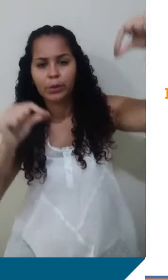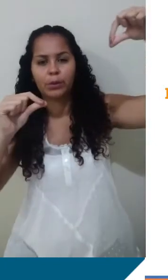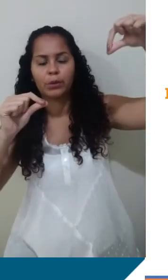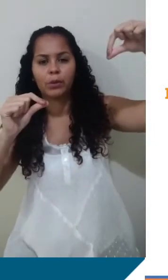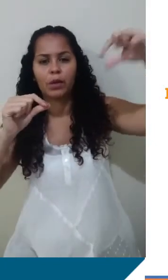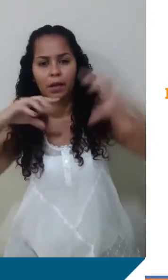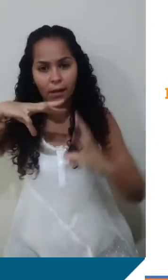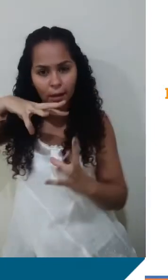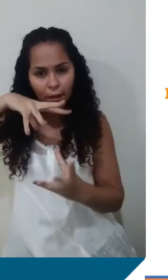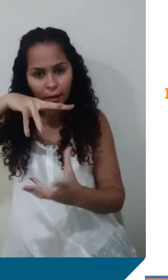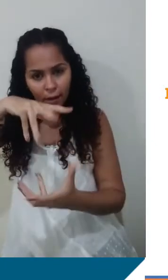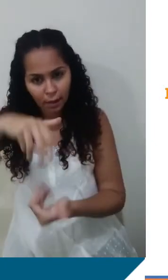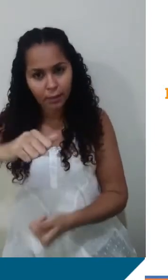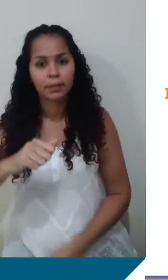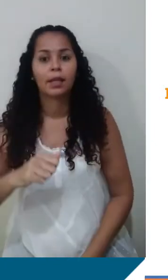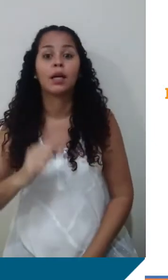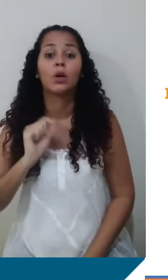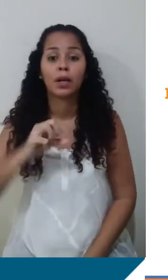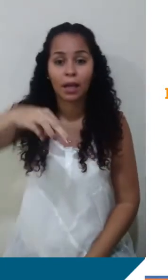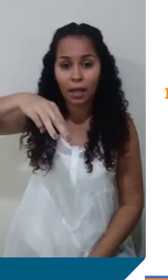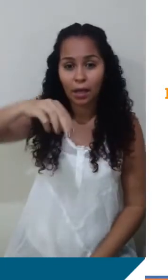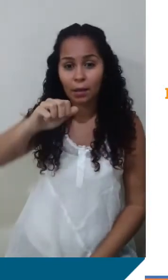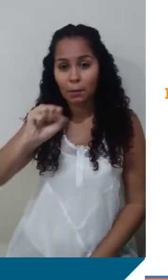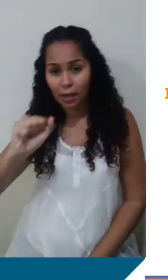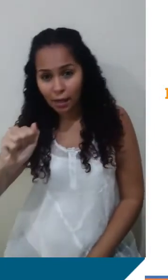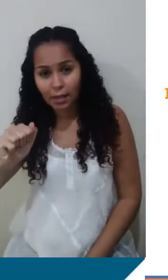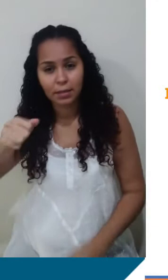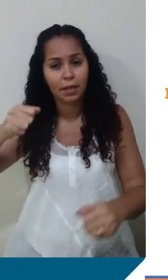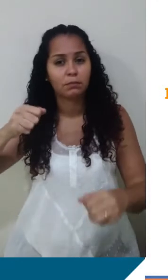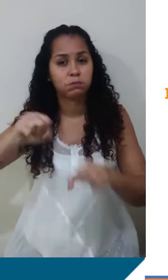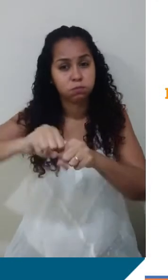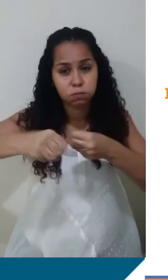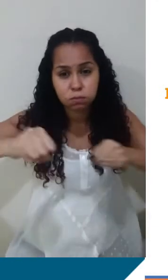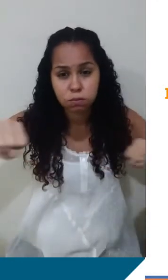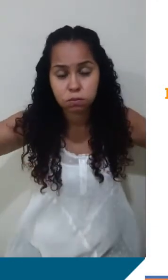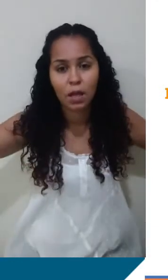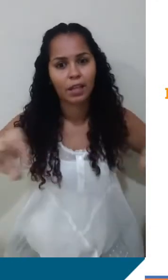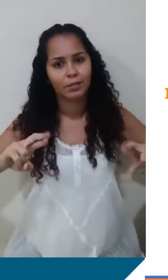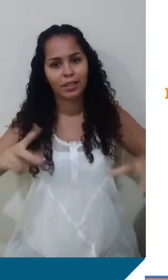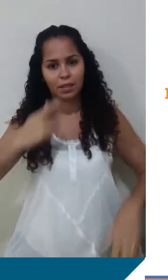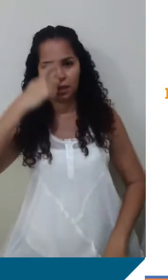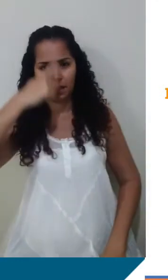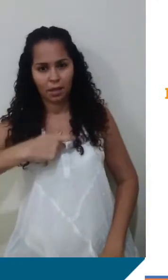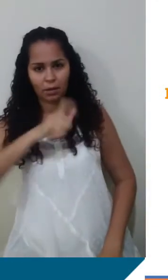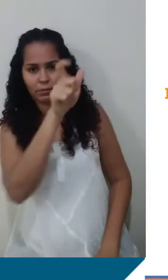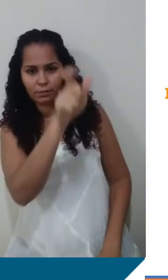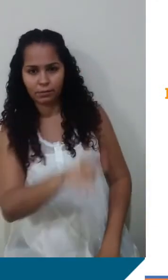Terra, a gente está falando de grandes massas, a gente não está falando, por exemplo, eu e meu boy magia,